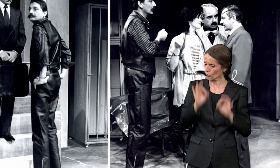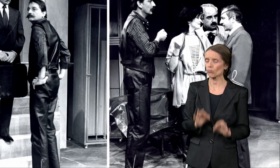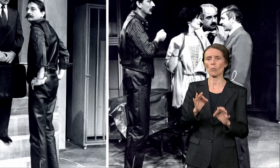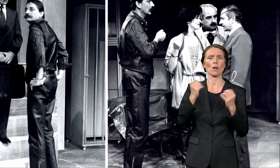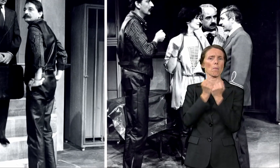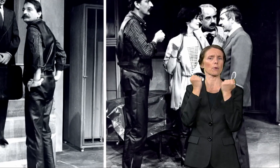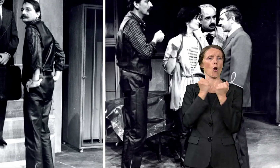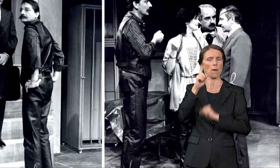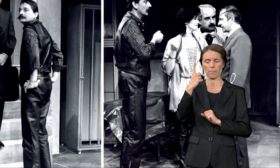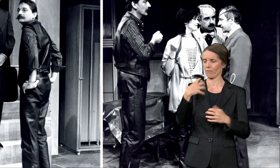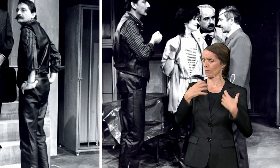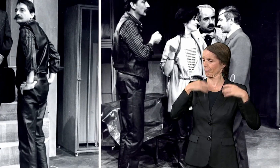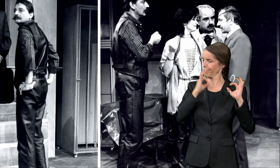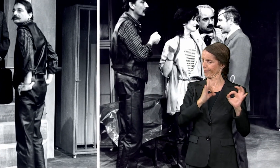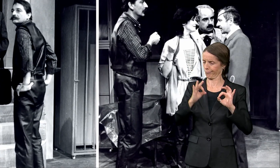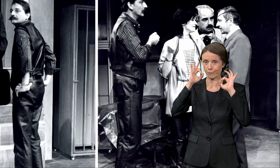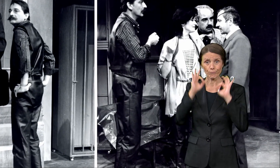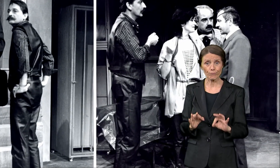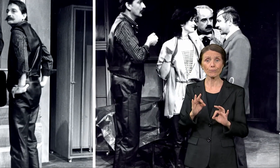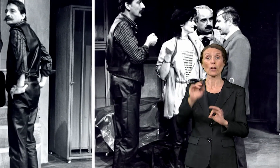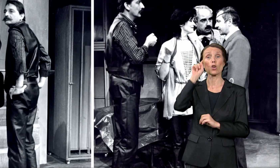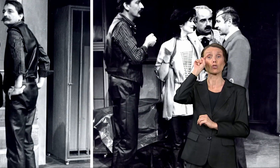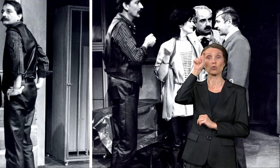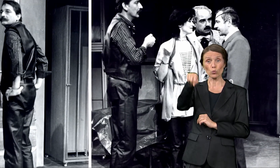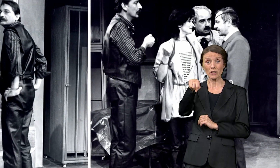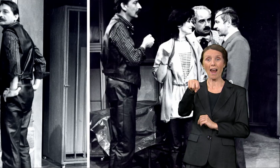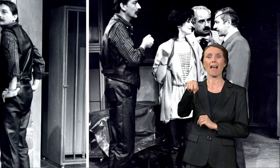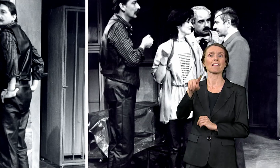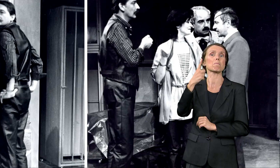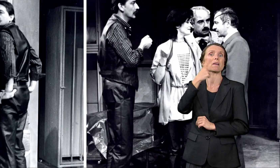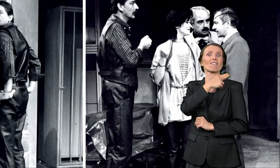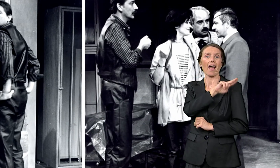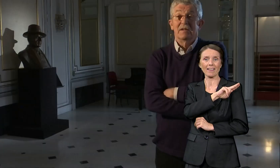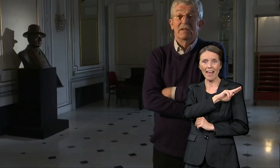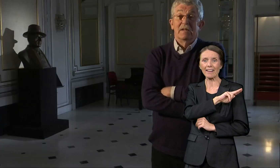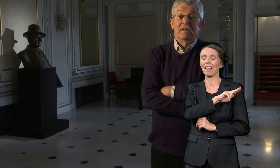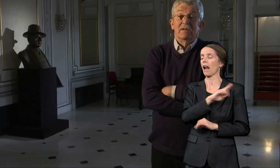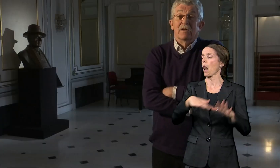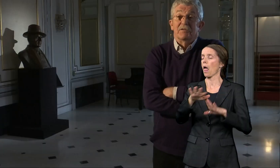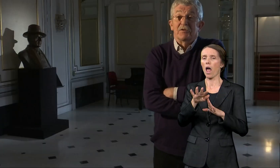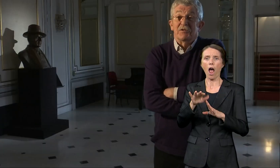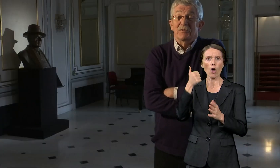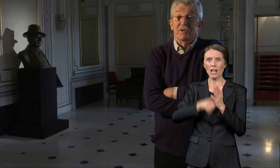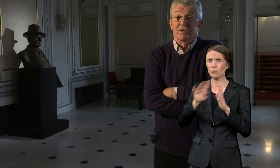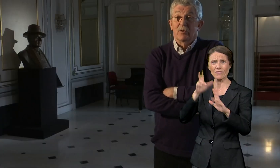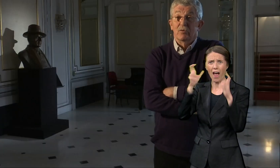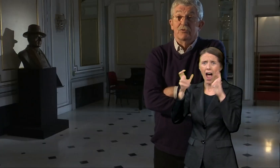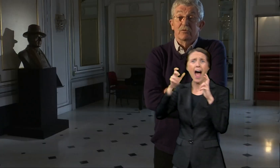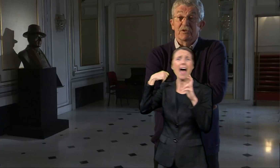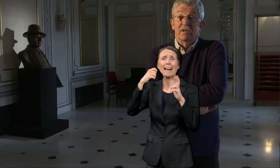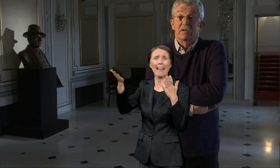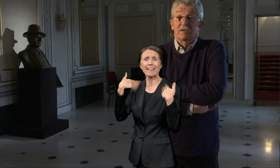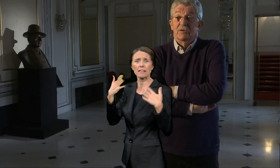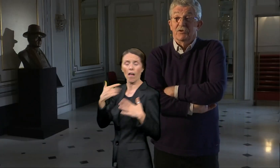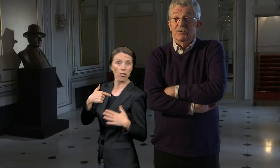na prvu generalnu. I na jedan put cika, vriska, užas, reditelj, reditelj. Ja trčim u veverobu,